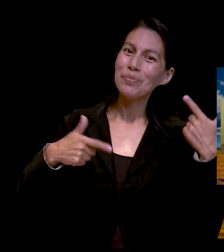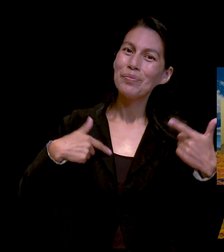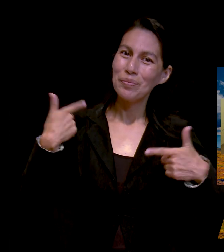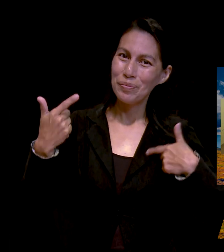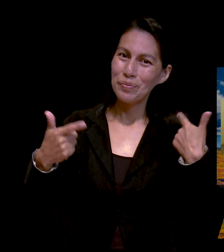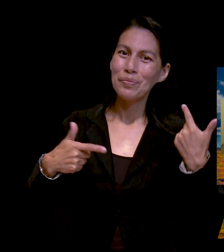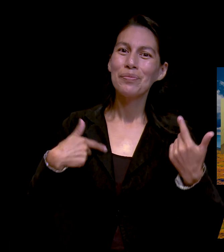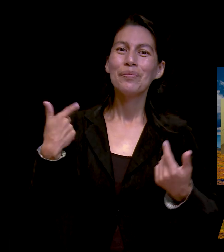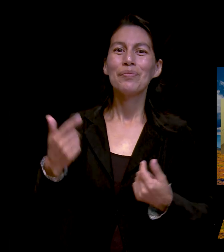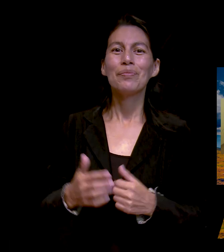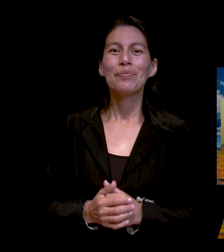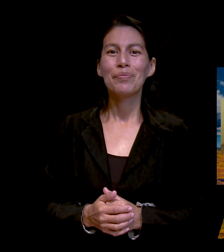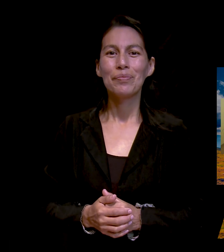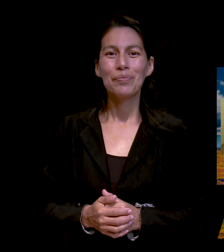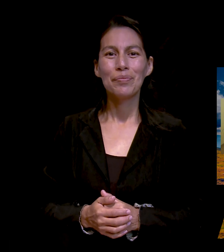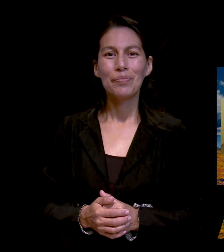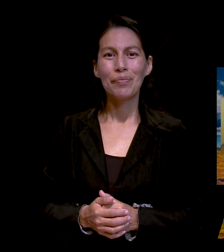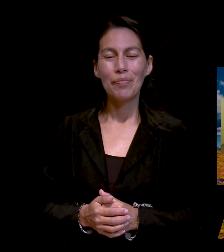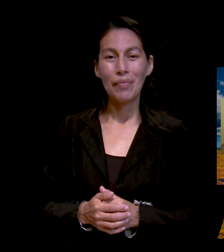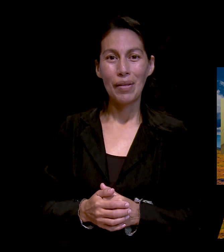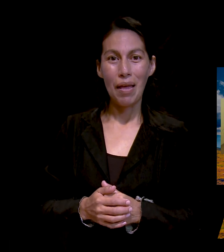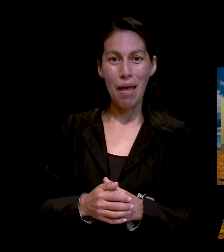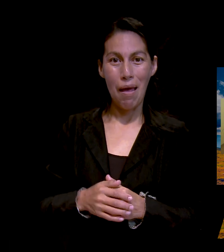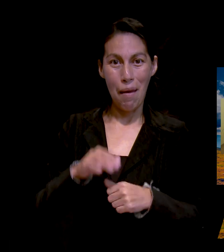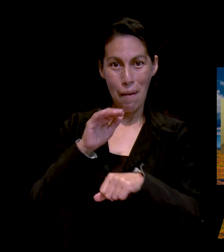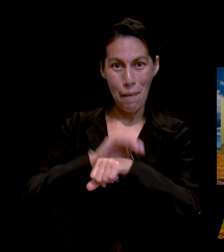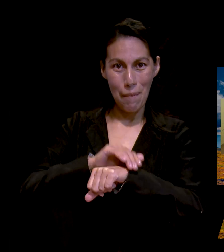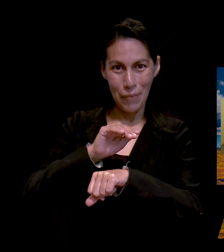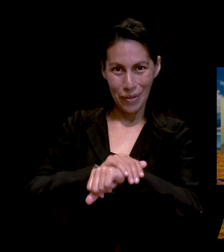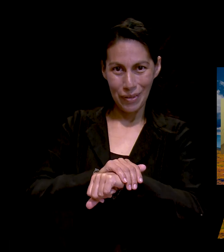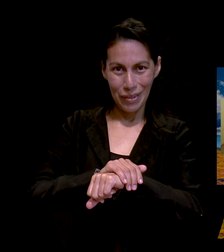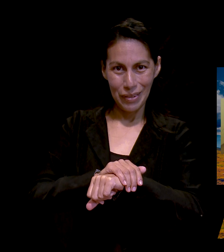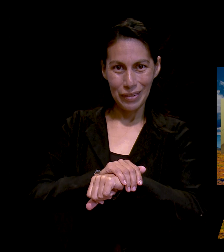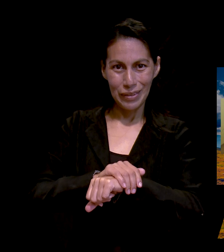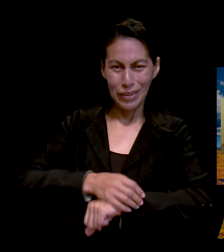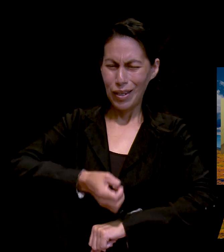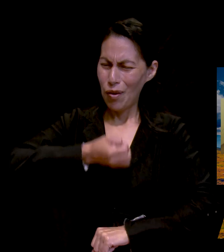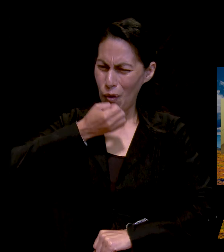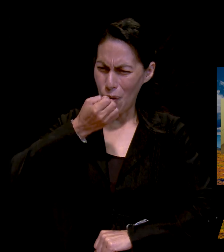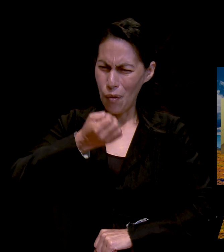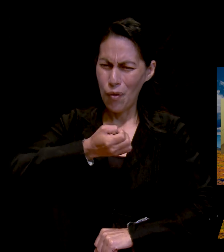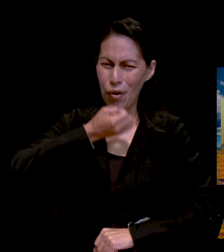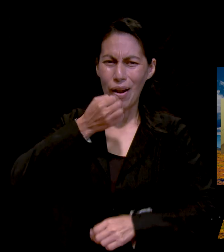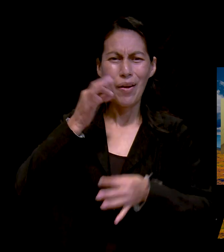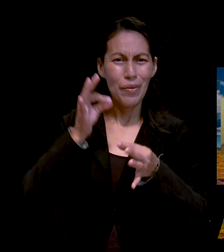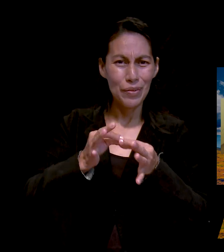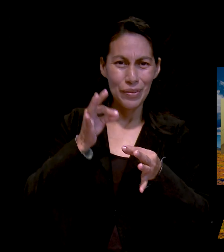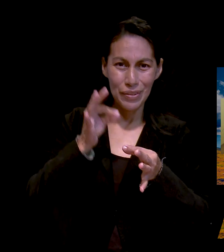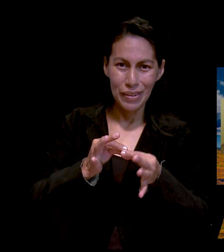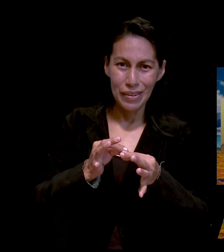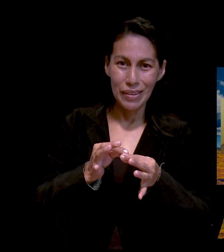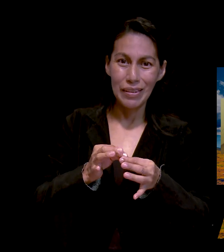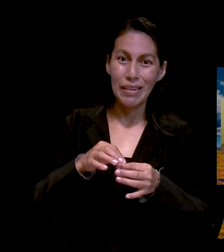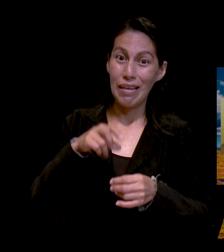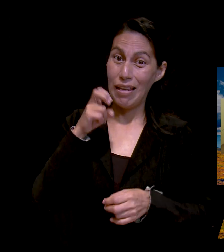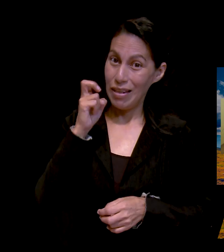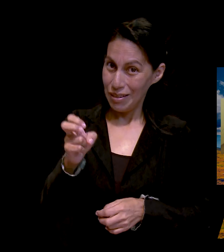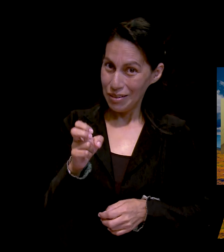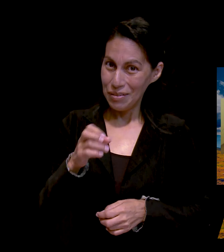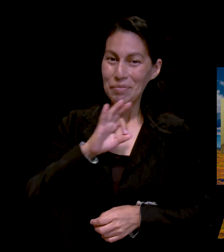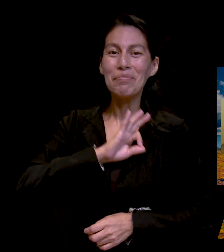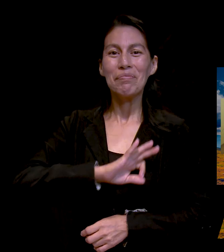queridas amigas, las guerreras de oración, se sienten felices, realmente